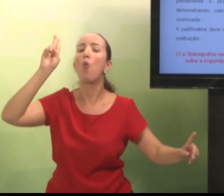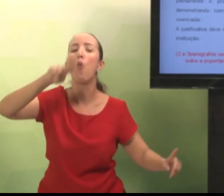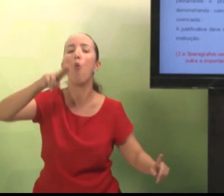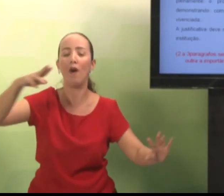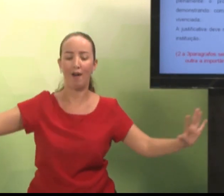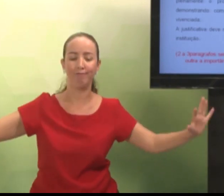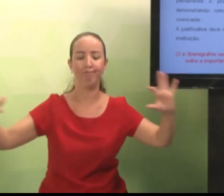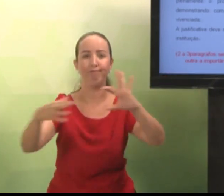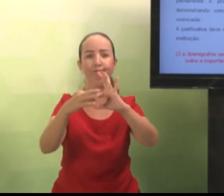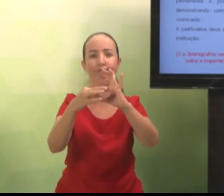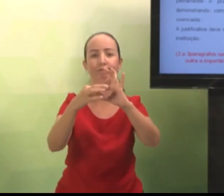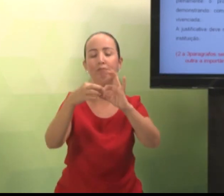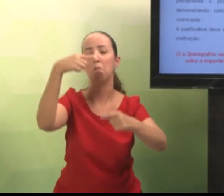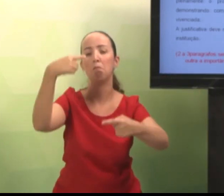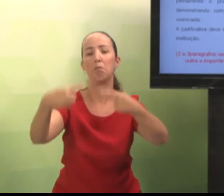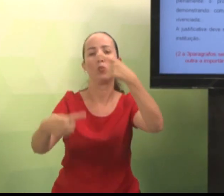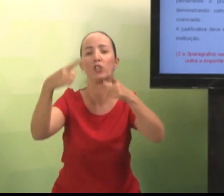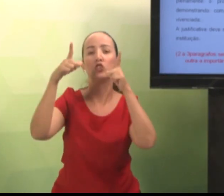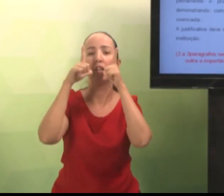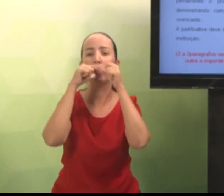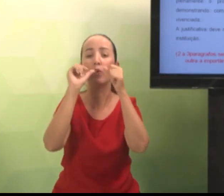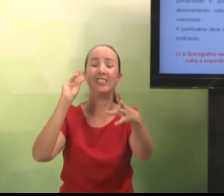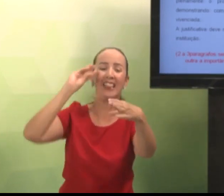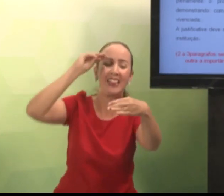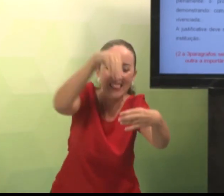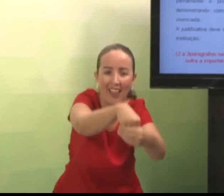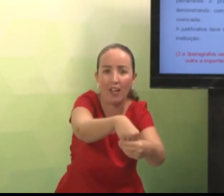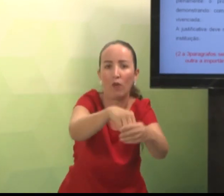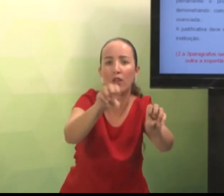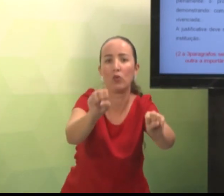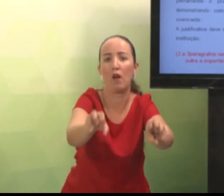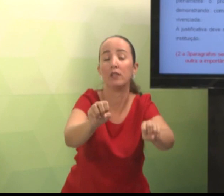aí. A política linguística. A educação inclusiva.